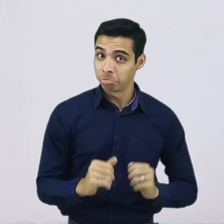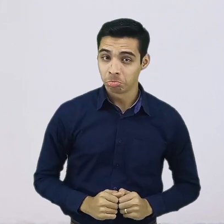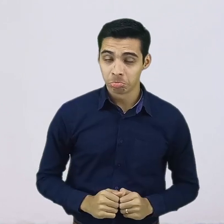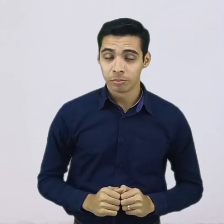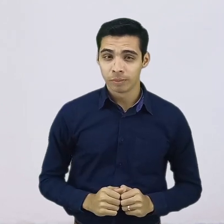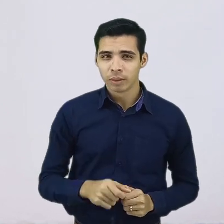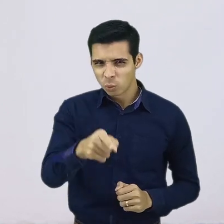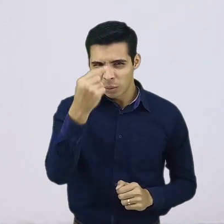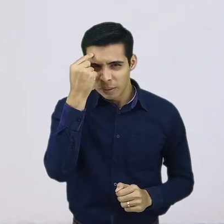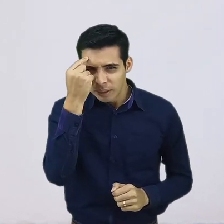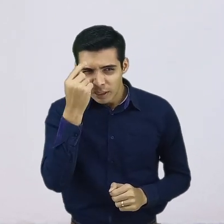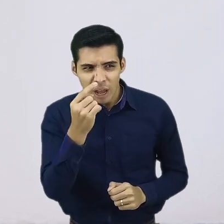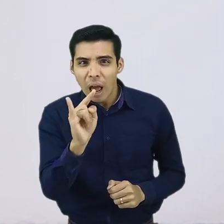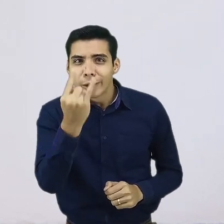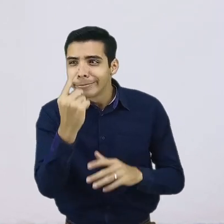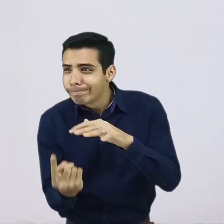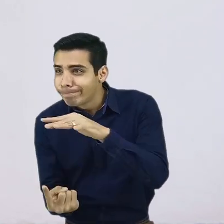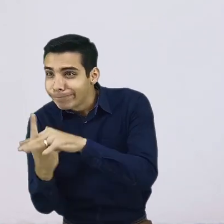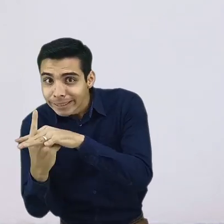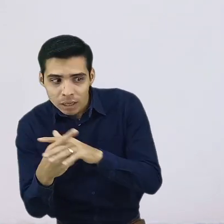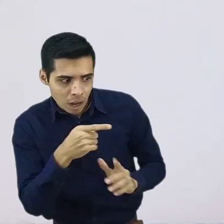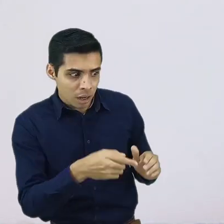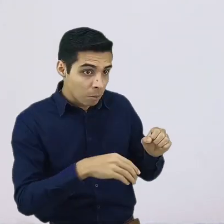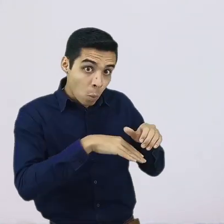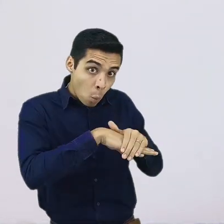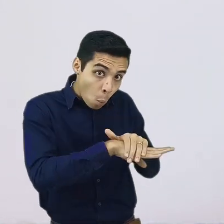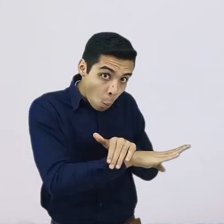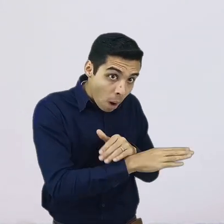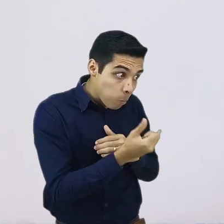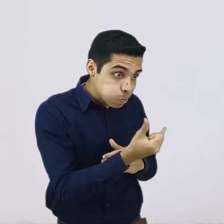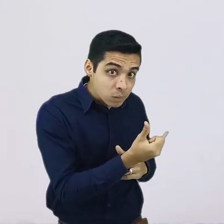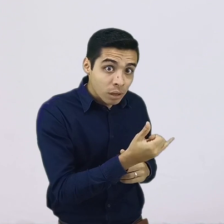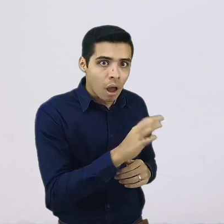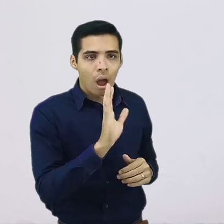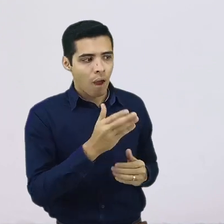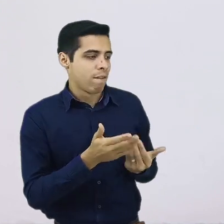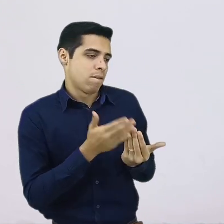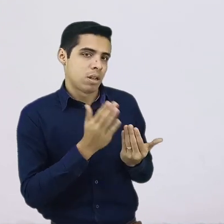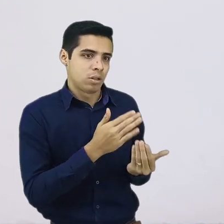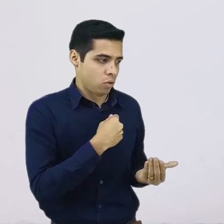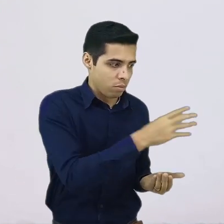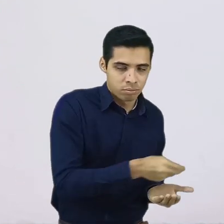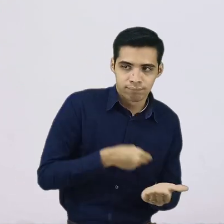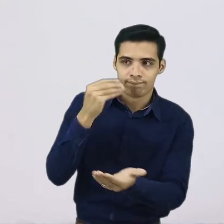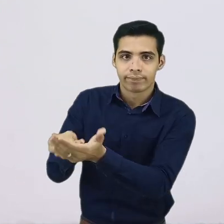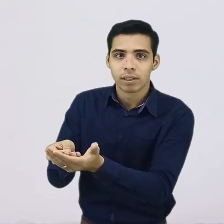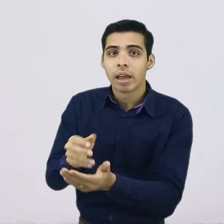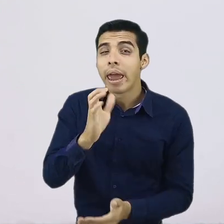puedas sacar inmediatamente. Ten en cuenta que los CDTs, aunque renten, en muchas veces es complicado sacar este dinero, así que evalúa muy bien esta